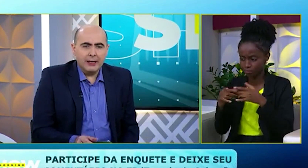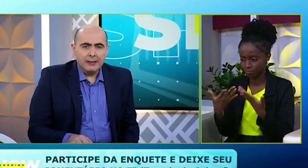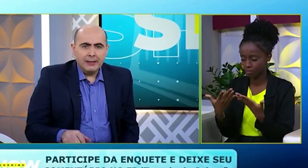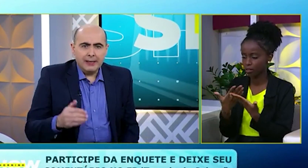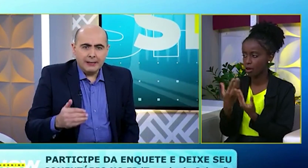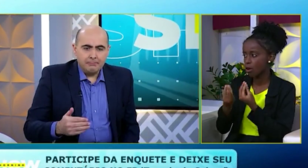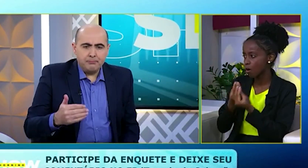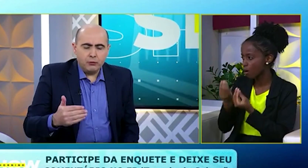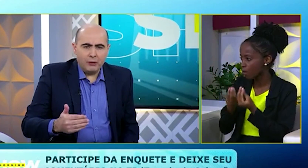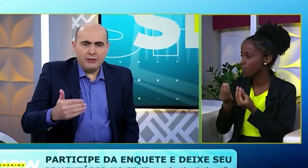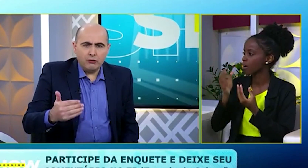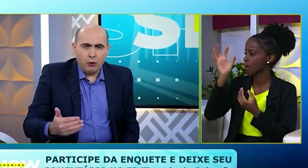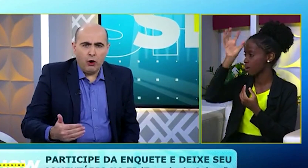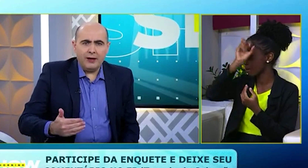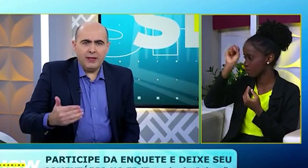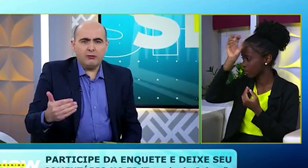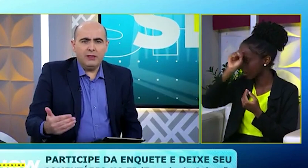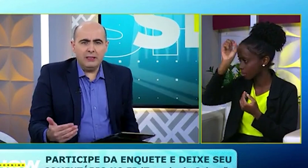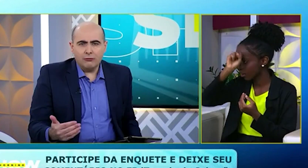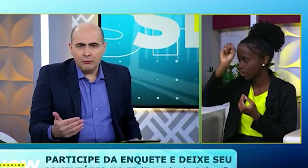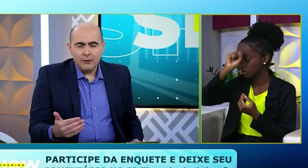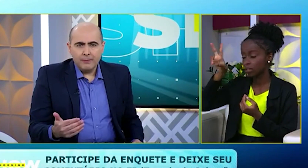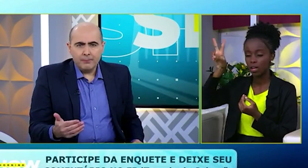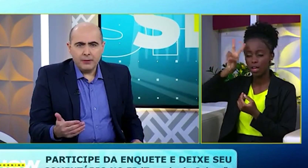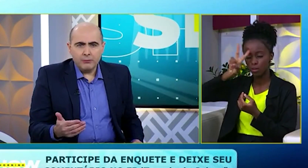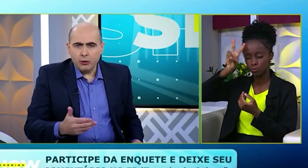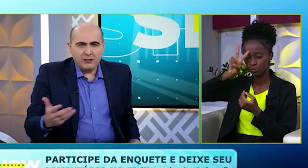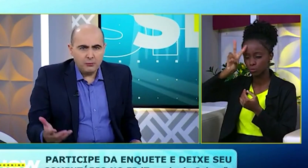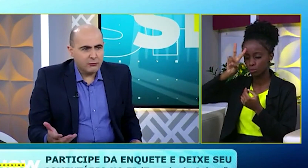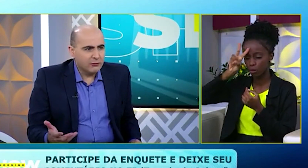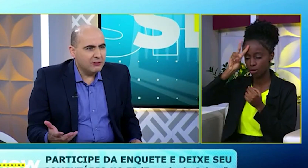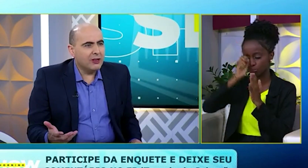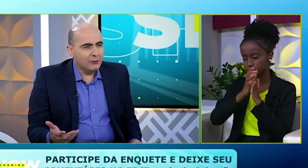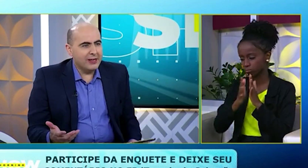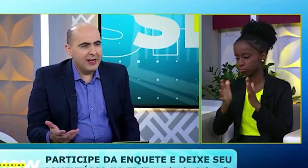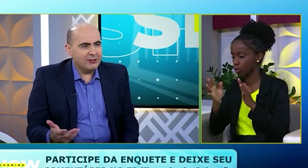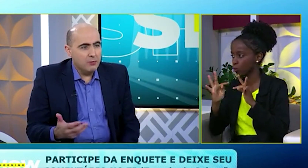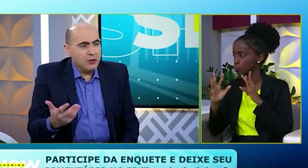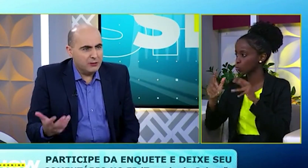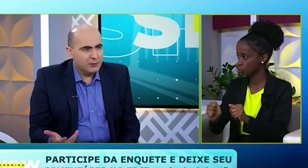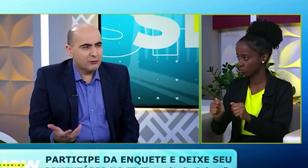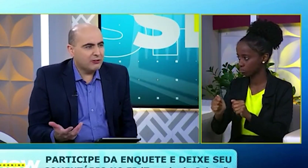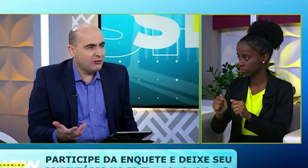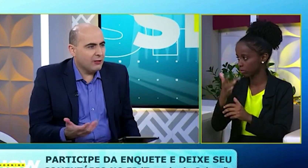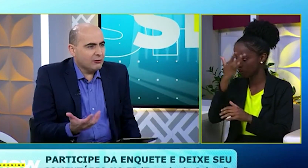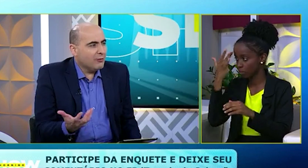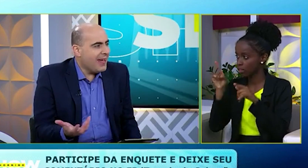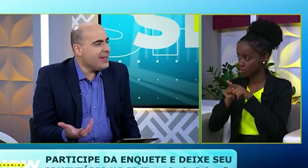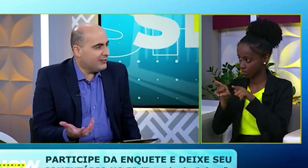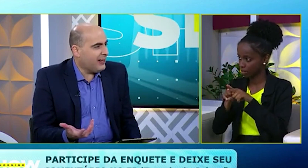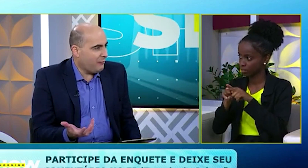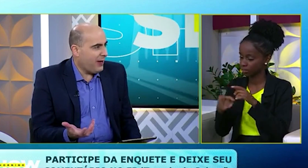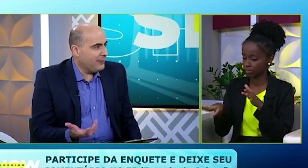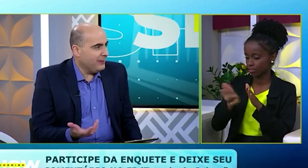toda a história desde o início, todas as pessoas que chegam na igreja, muitas pessoas que chegam, são